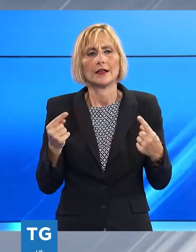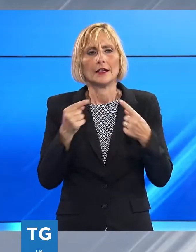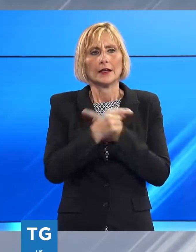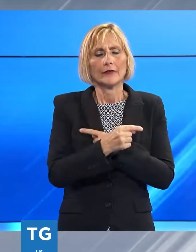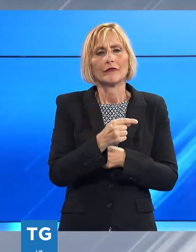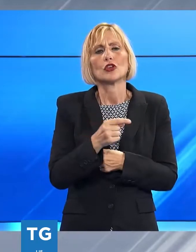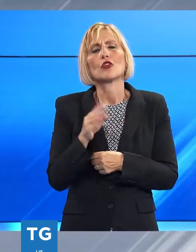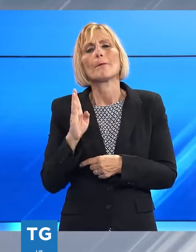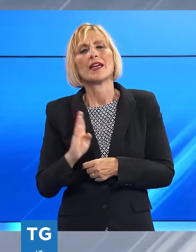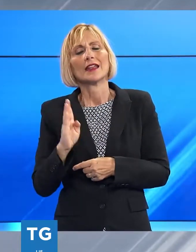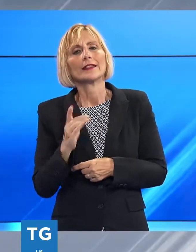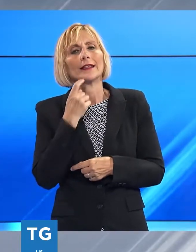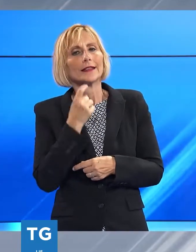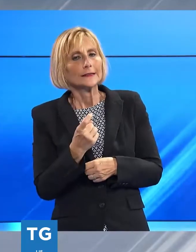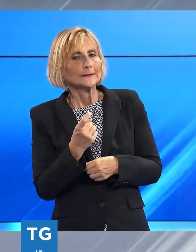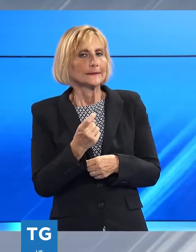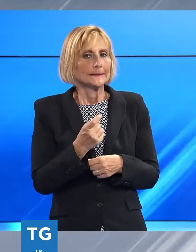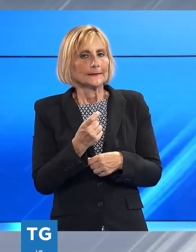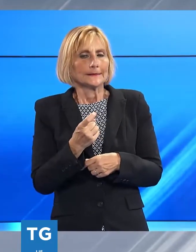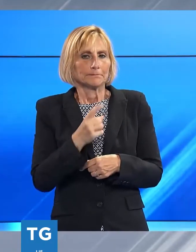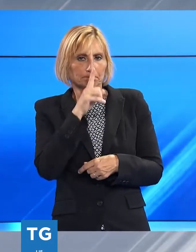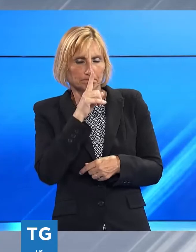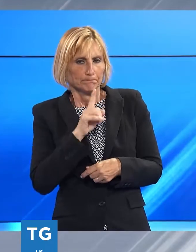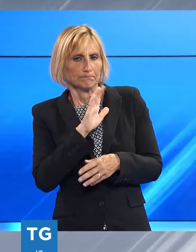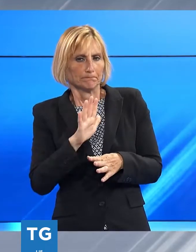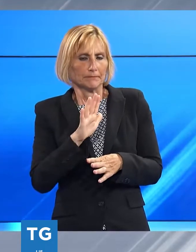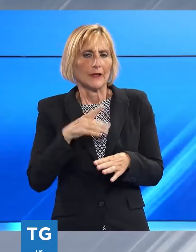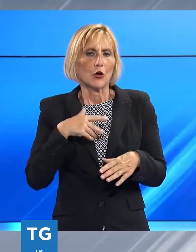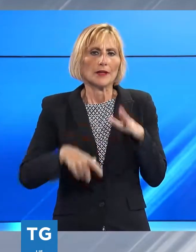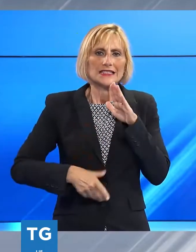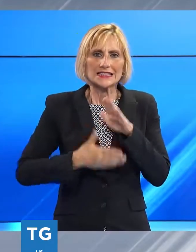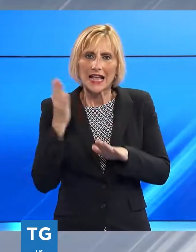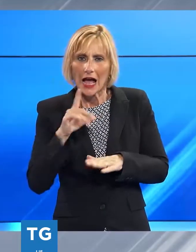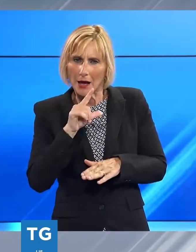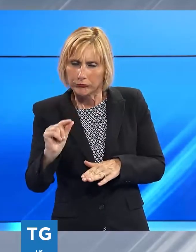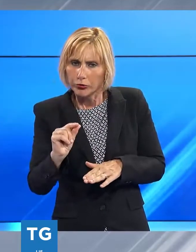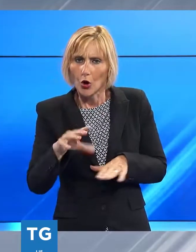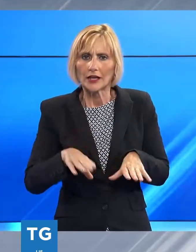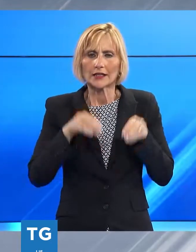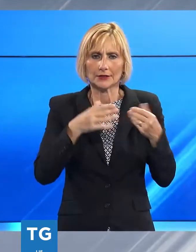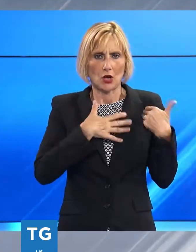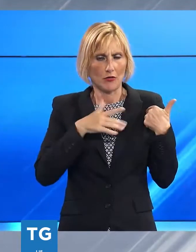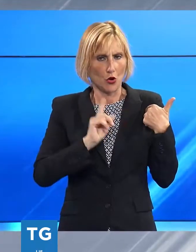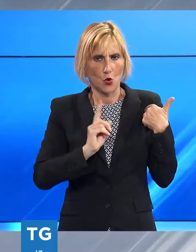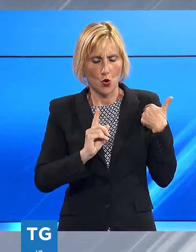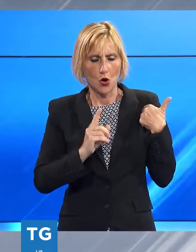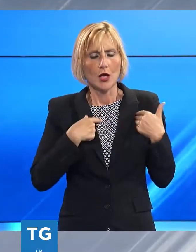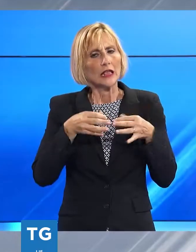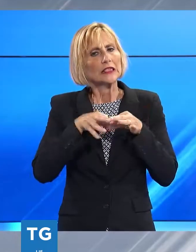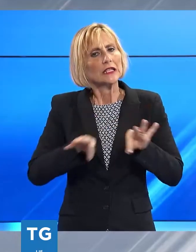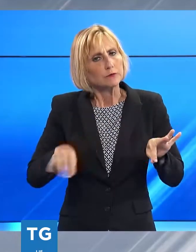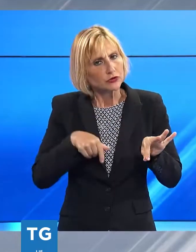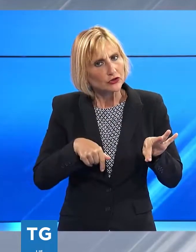Altiginoi spiega non scappo certo dal mio incarico a inizio stagione io sono a disposizione ma non al servizio di qualcuno un